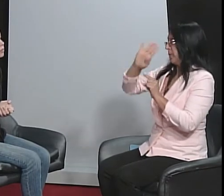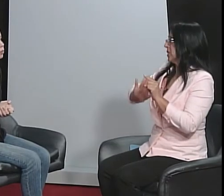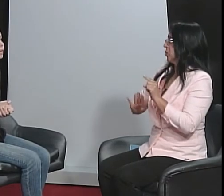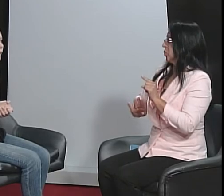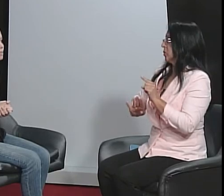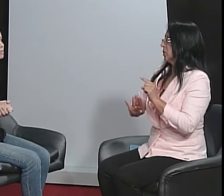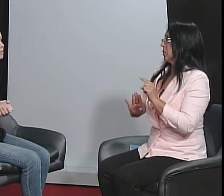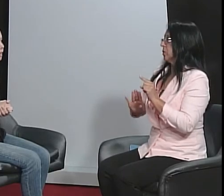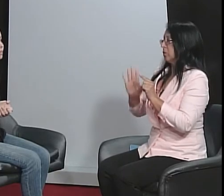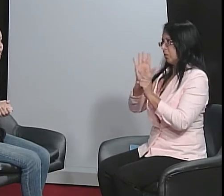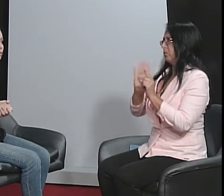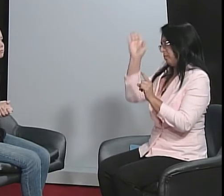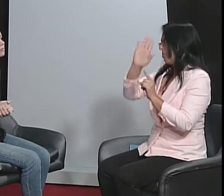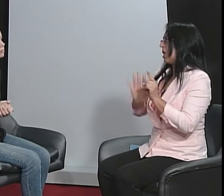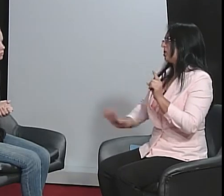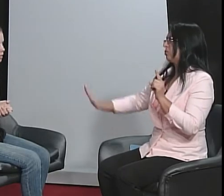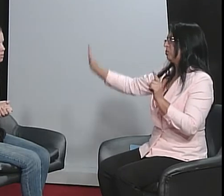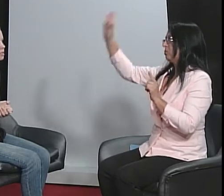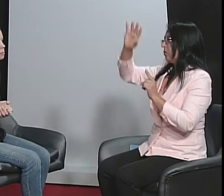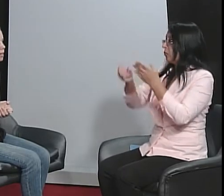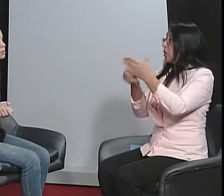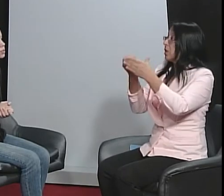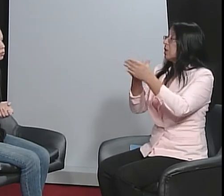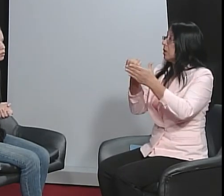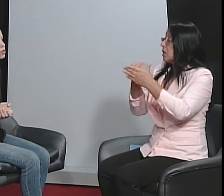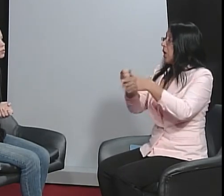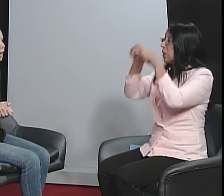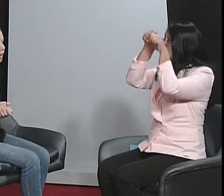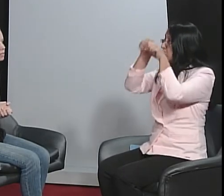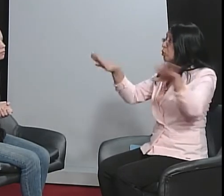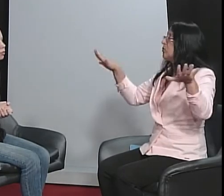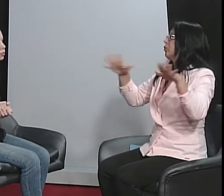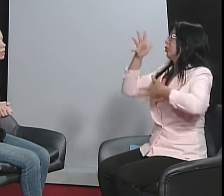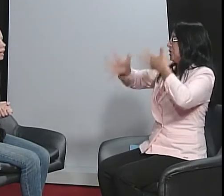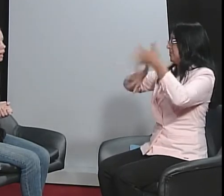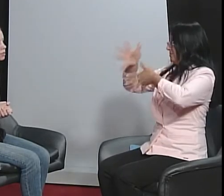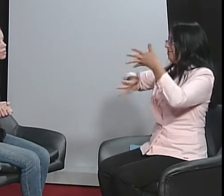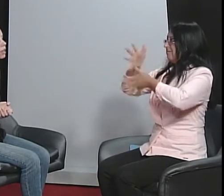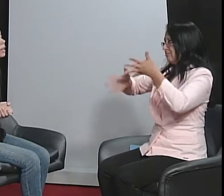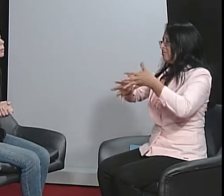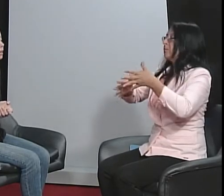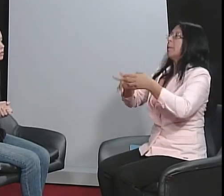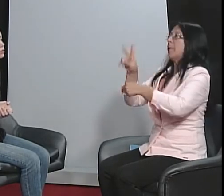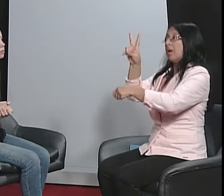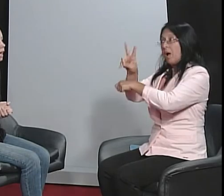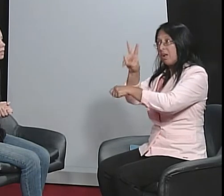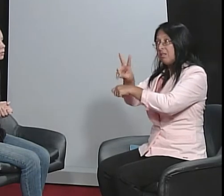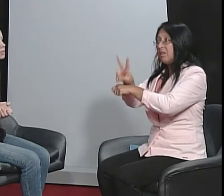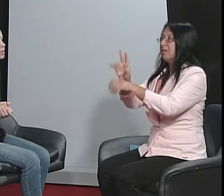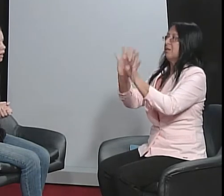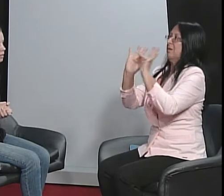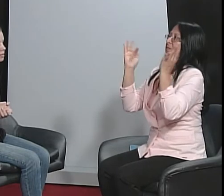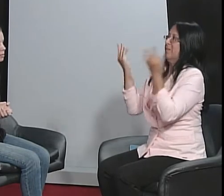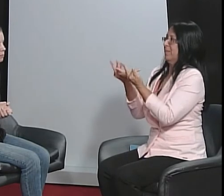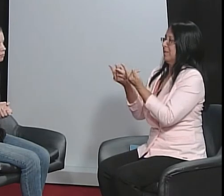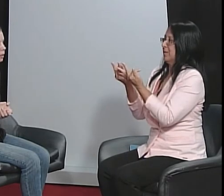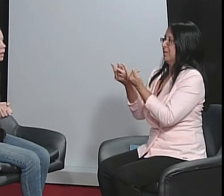O CAS, né? Tem esses espaços em todos os lugares que foram criados para divulgar a língua de sinais, para